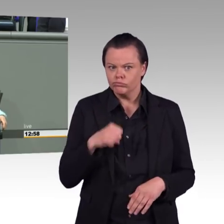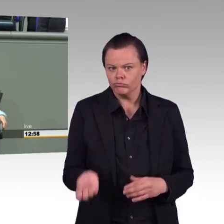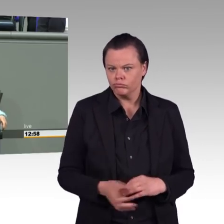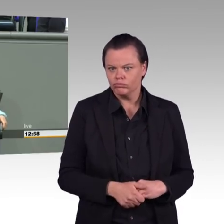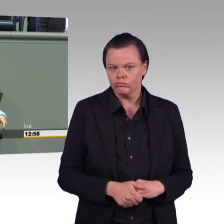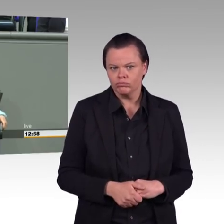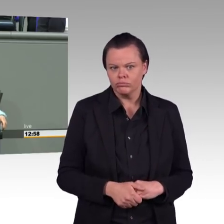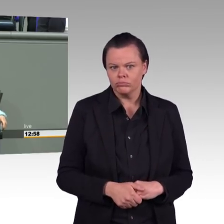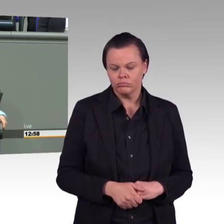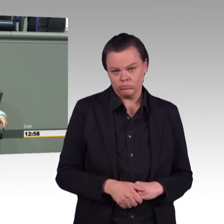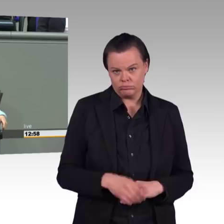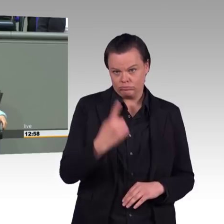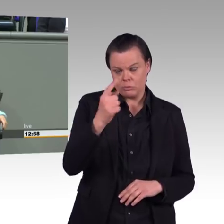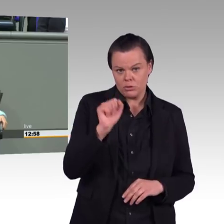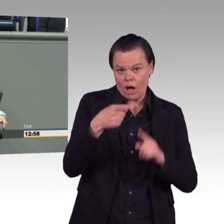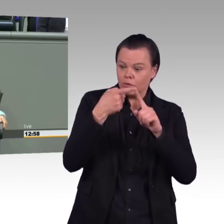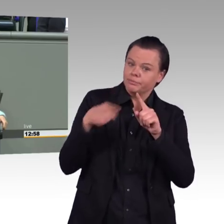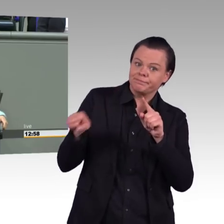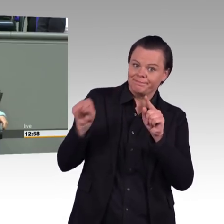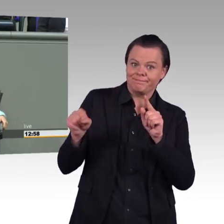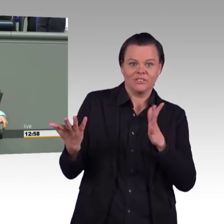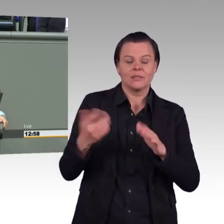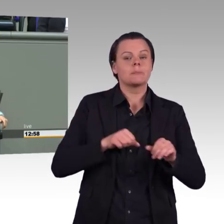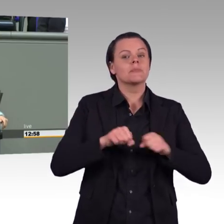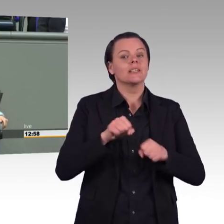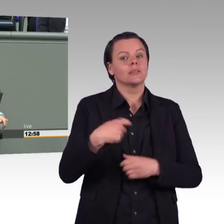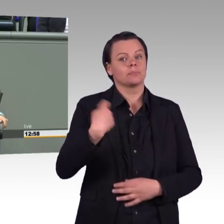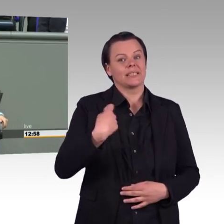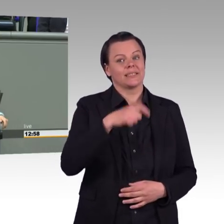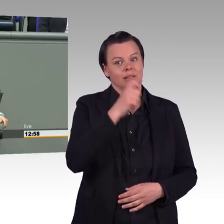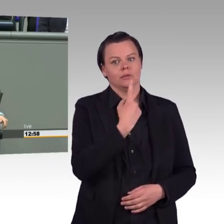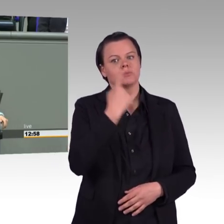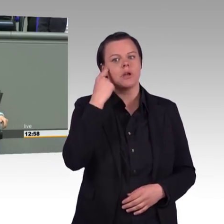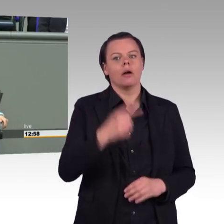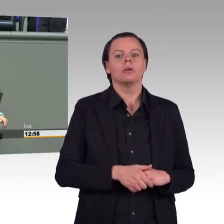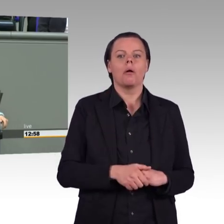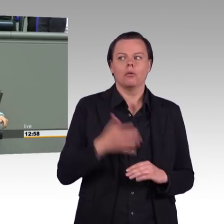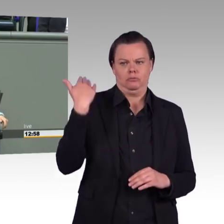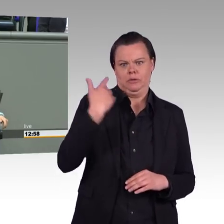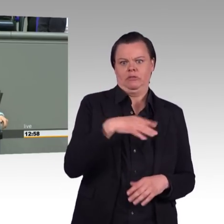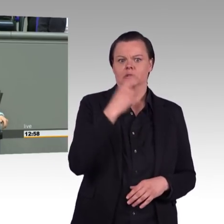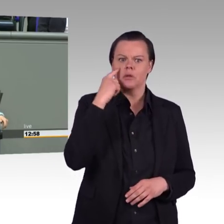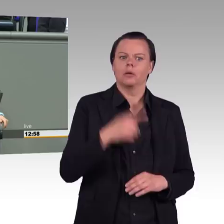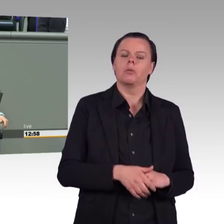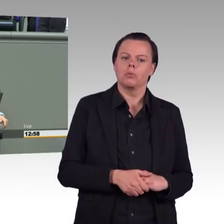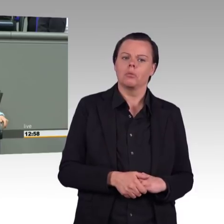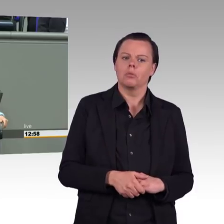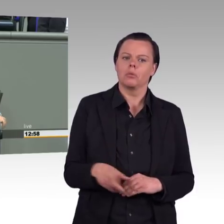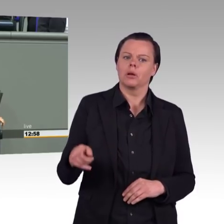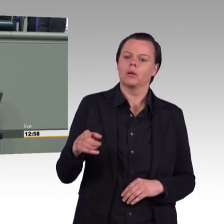Tisch gehauen hat, hat er wohl gedacht, ein Kohlekraftwerk schaltet sich jetzt gleich ab. Nein, so passiert das nicht. Sie müssen schon ein Gesetz auf den Weg bringen. Und